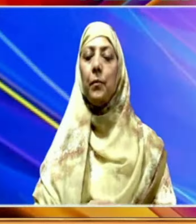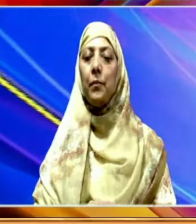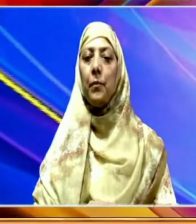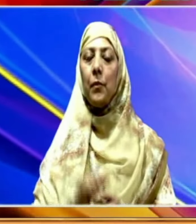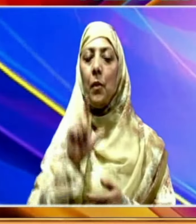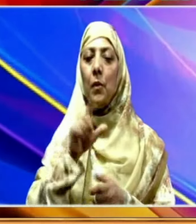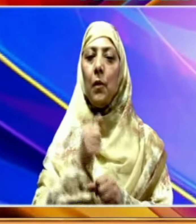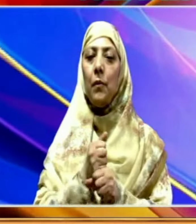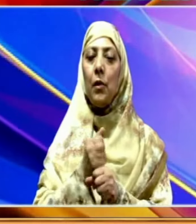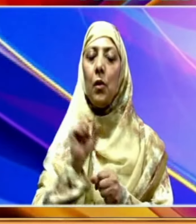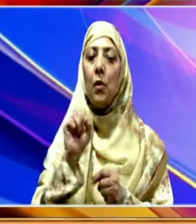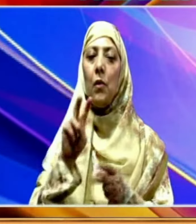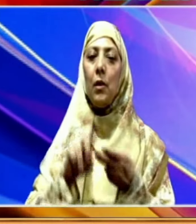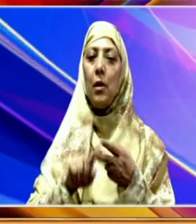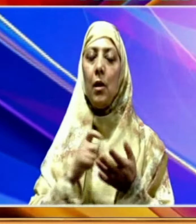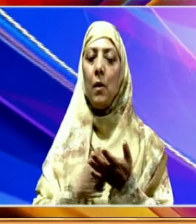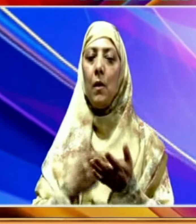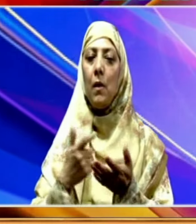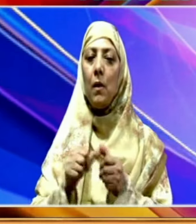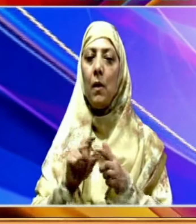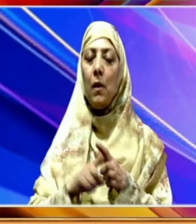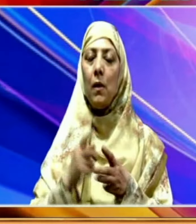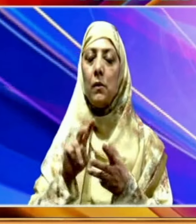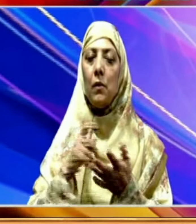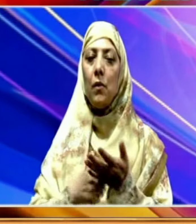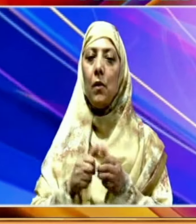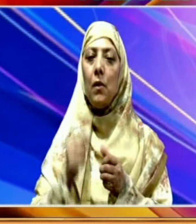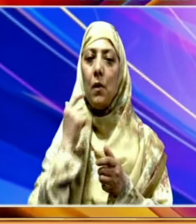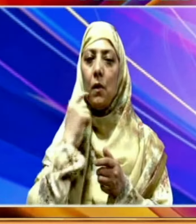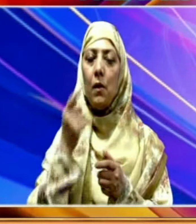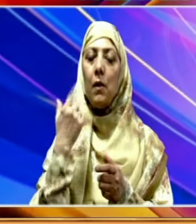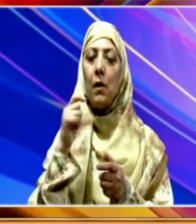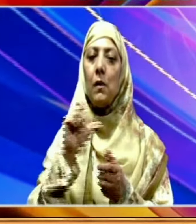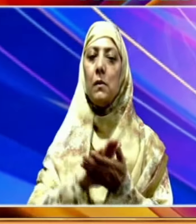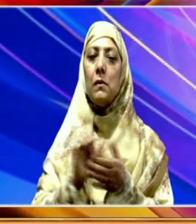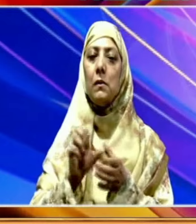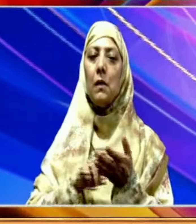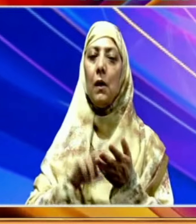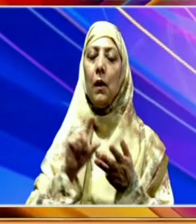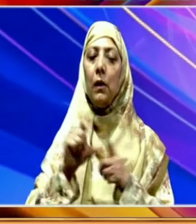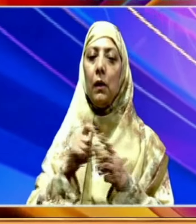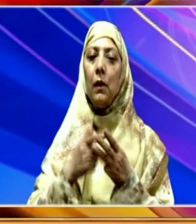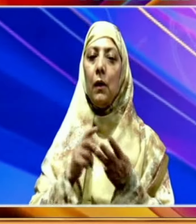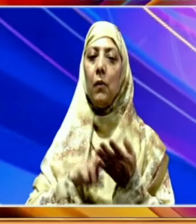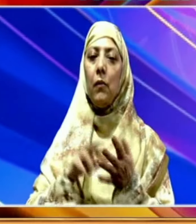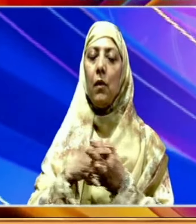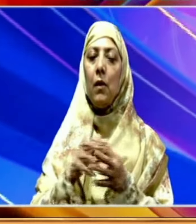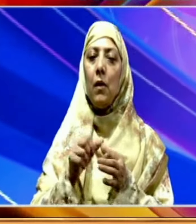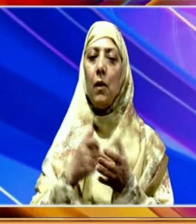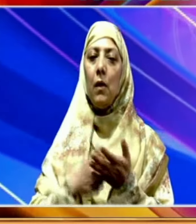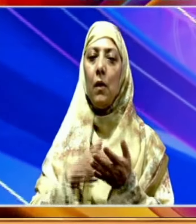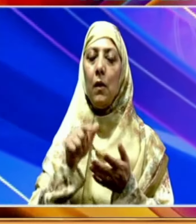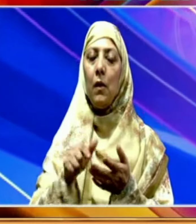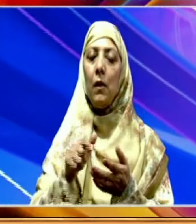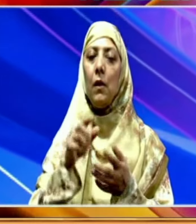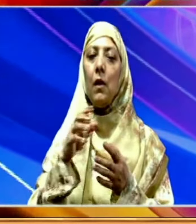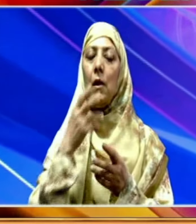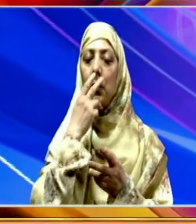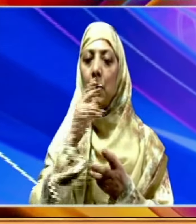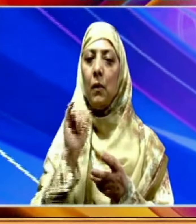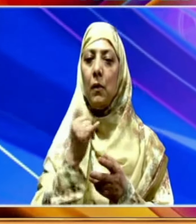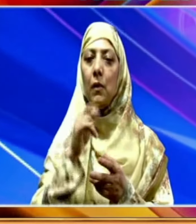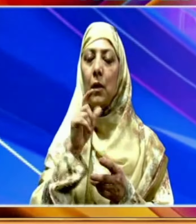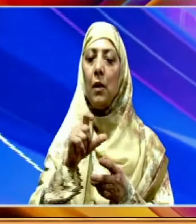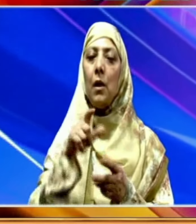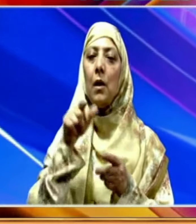لیفٹننگ گورنر کے مشیر راجیو رائی بھٹنگر نے کل چندن واری بیس کیمپ کا دورہ کیا اور شریع امرنات جی یاترہ کے